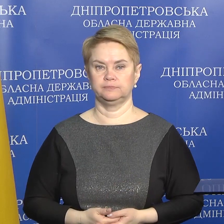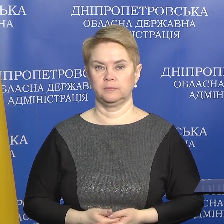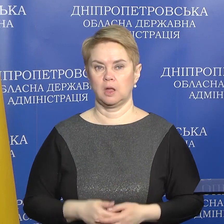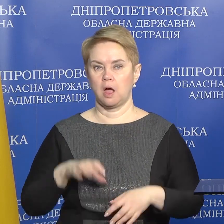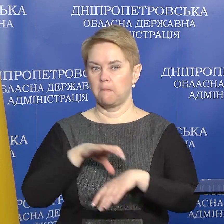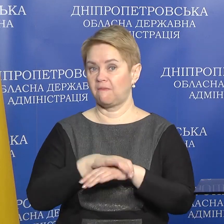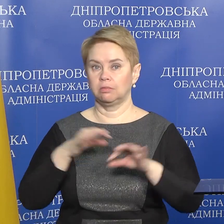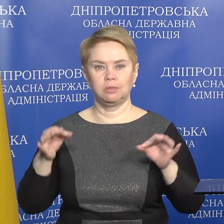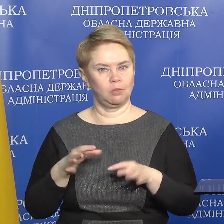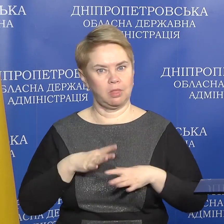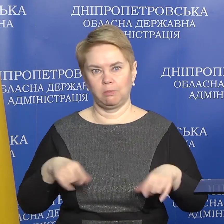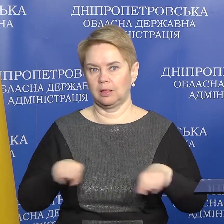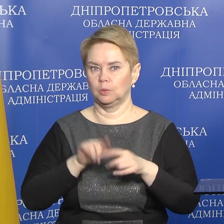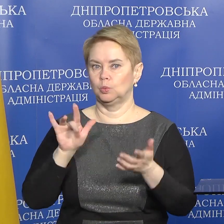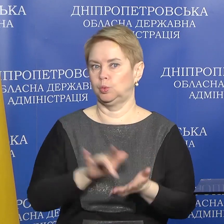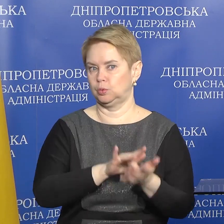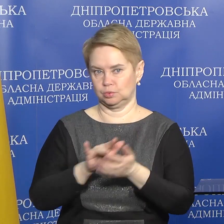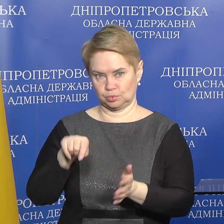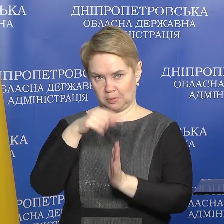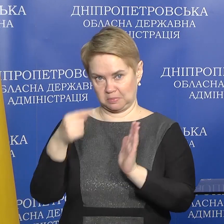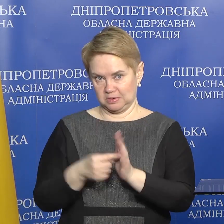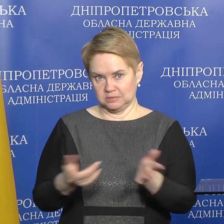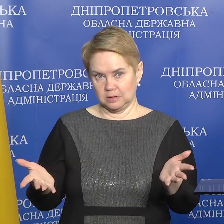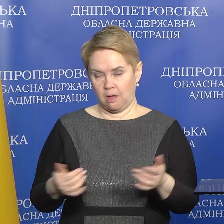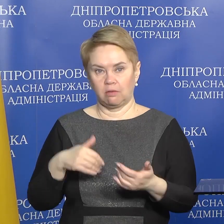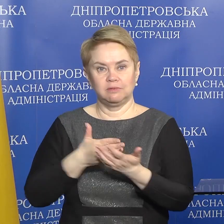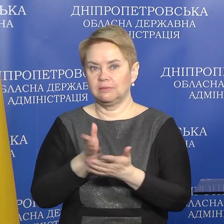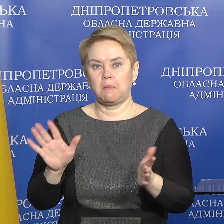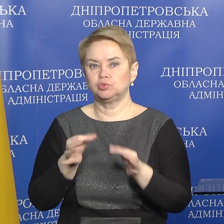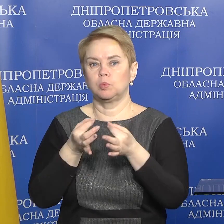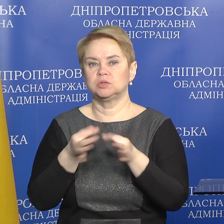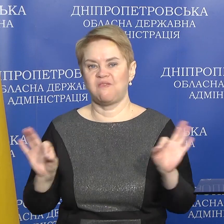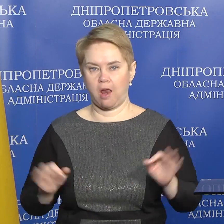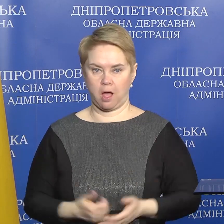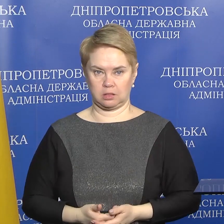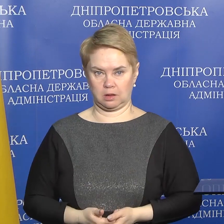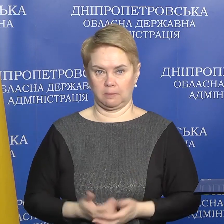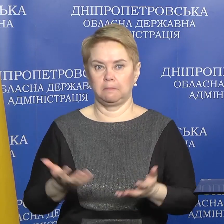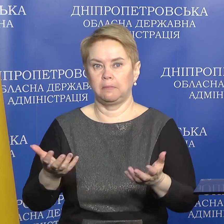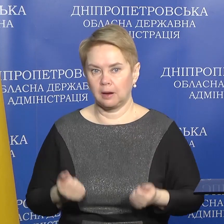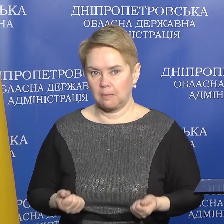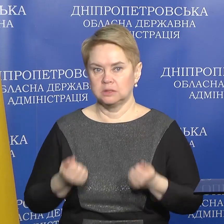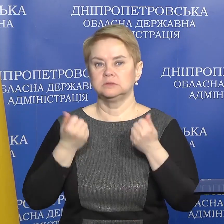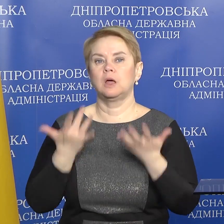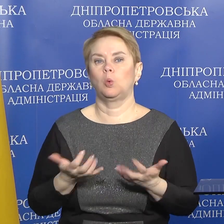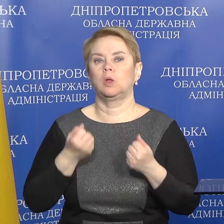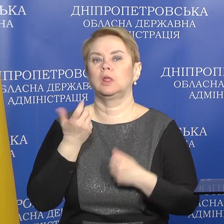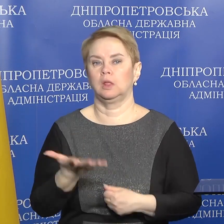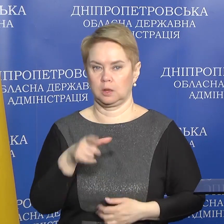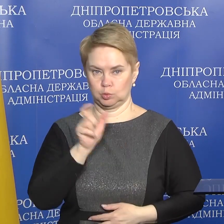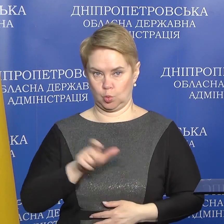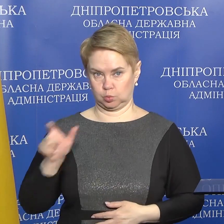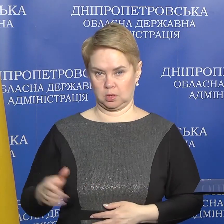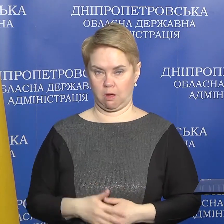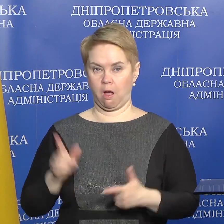Павлоград ніколи не був туристичним самим місцем, і немає інфраструкторії, яка б дозволяла приймати саме таку кількість людей.